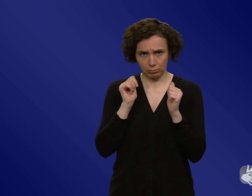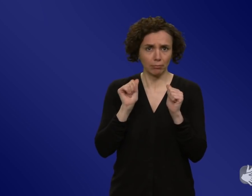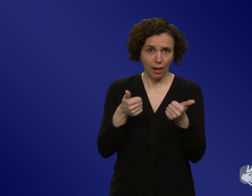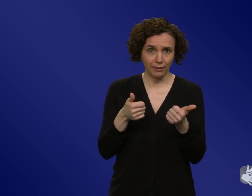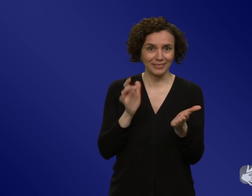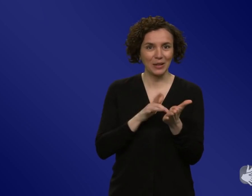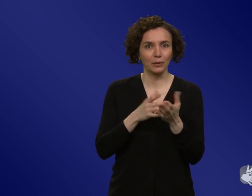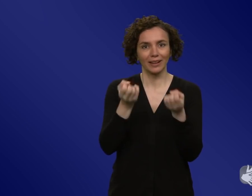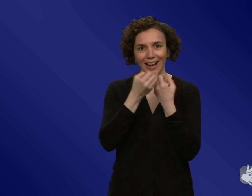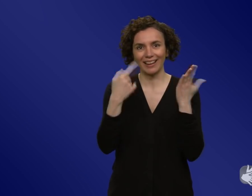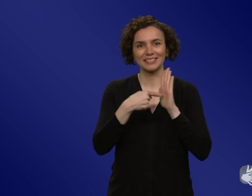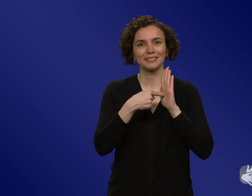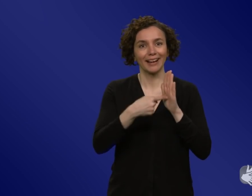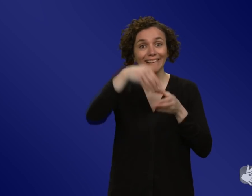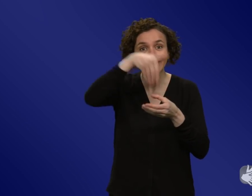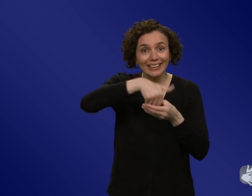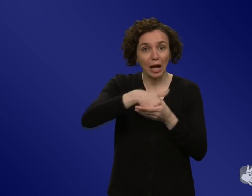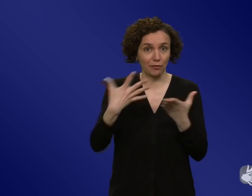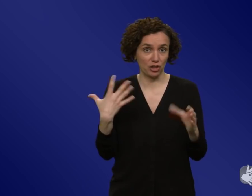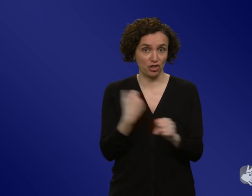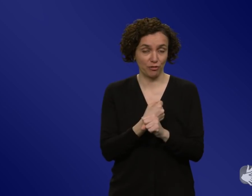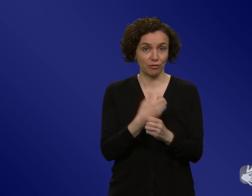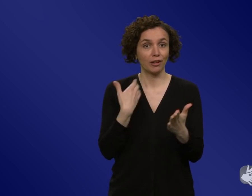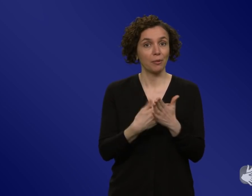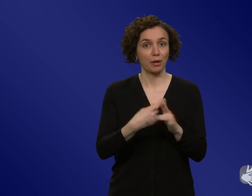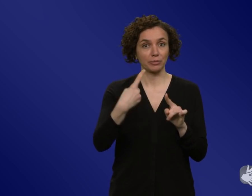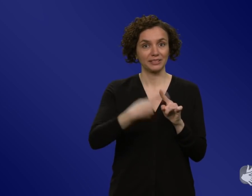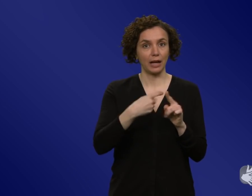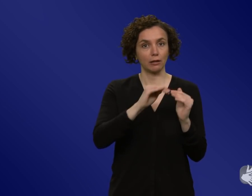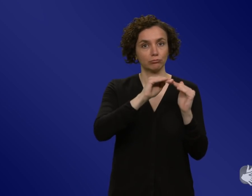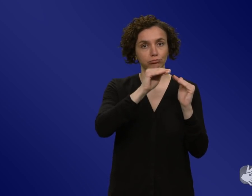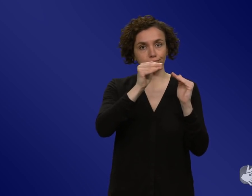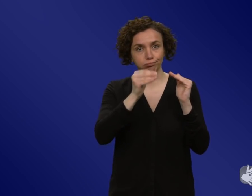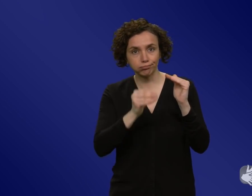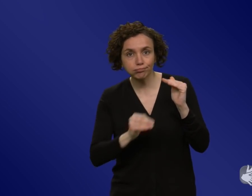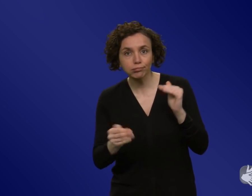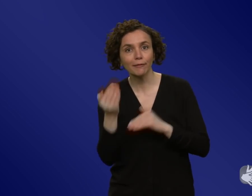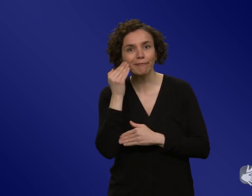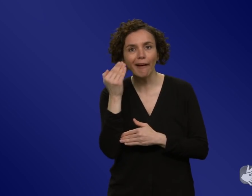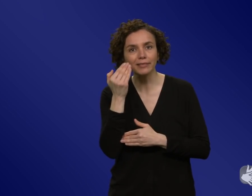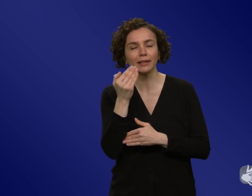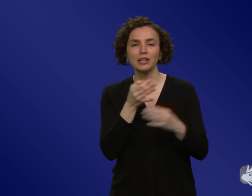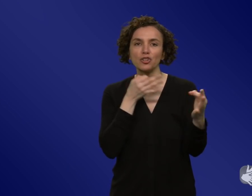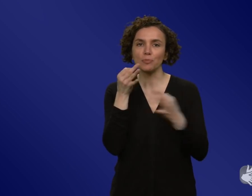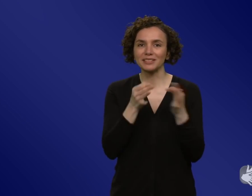Beispiel die niedrigeren Zahlen und dass die vielleicht haben begonnen zu sinken, als bestimmte Maßnahmen ergriffen wurden. Ich glaube, beim